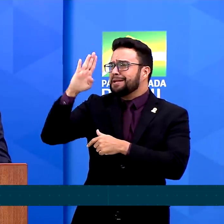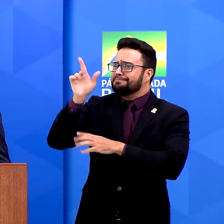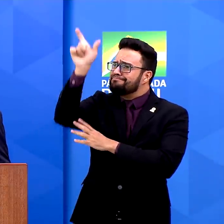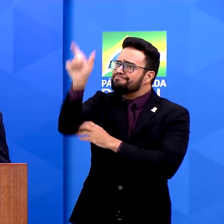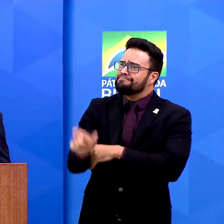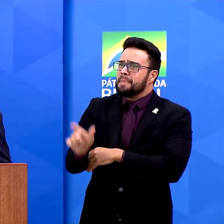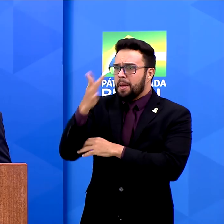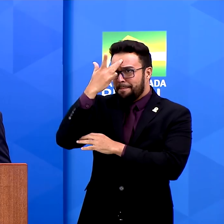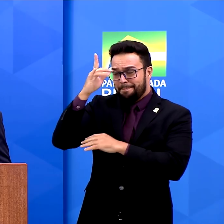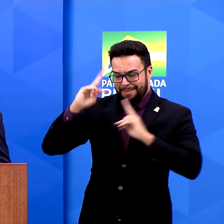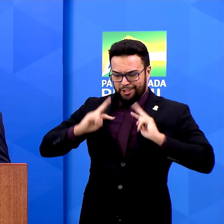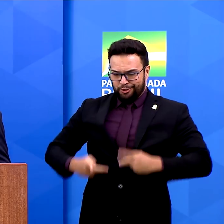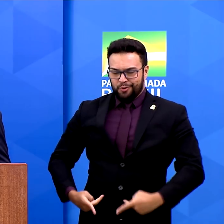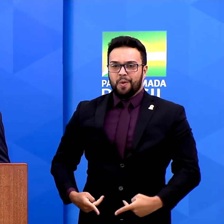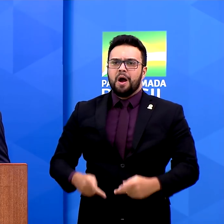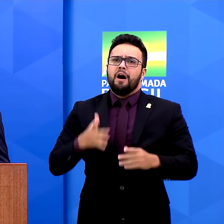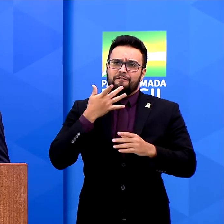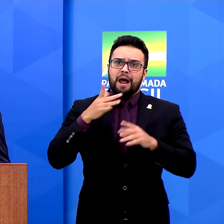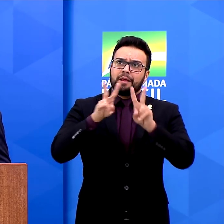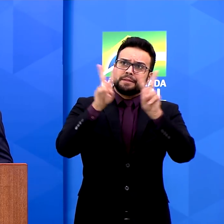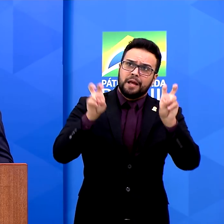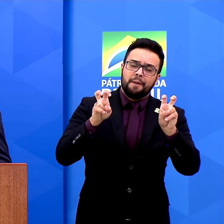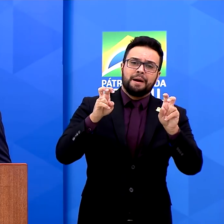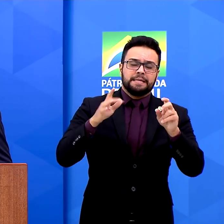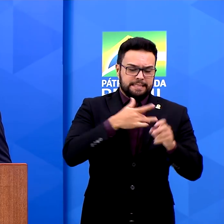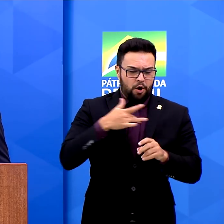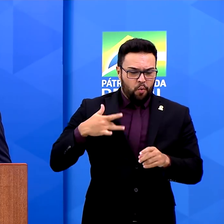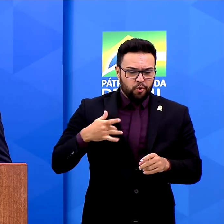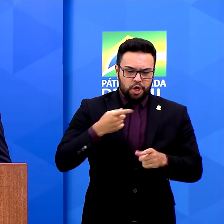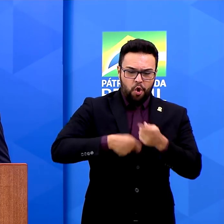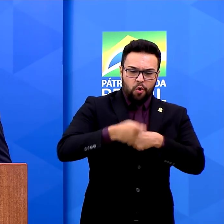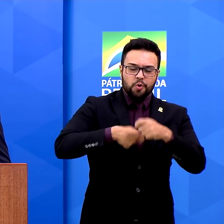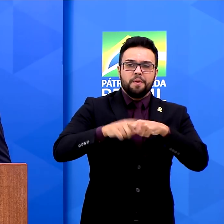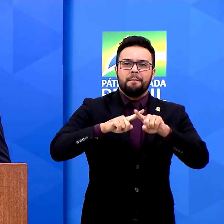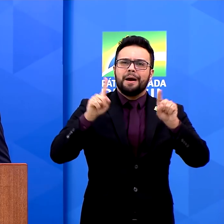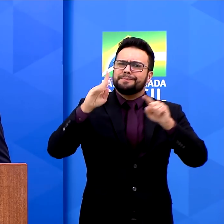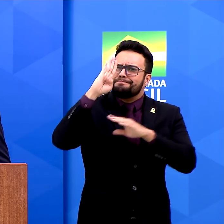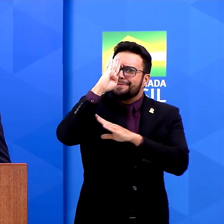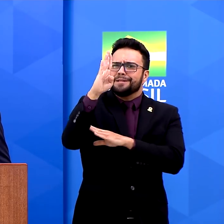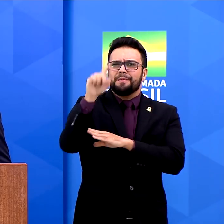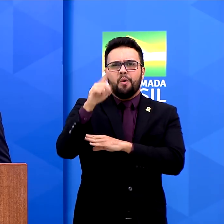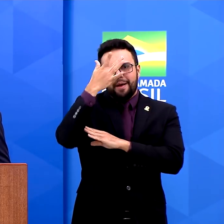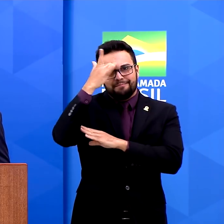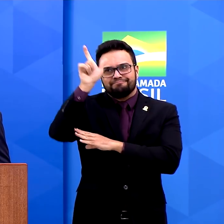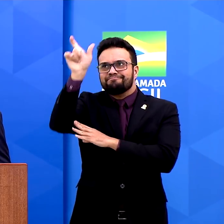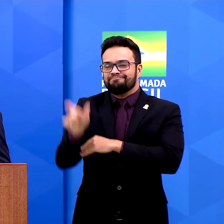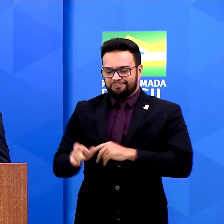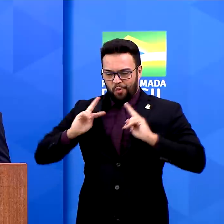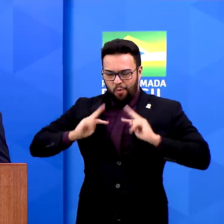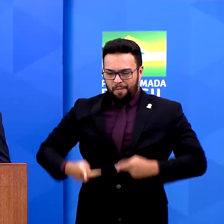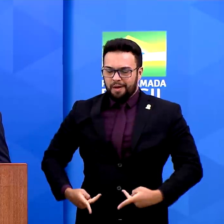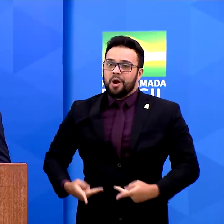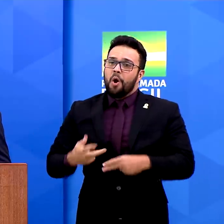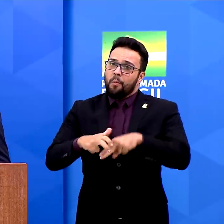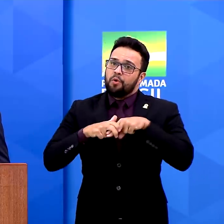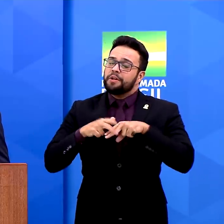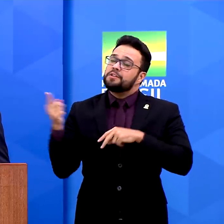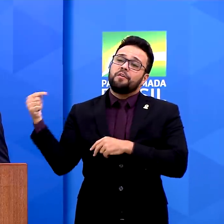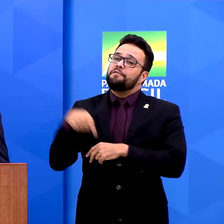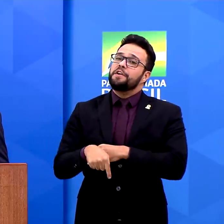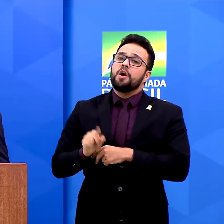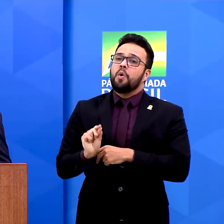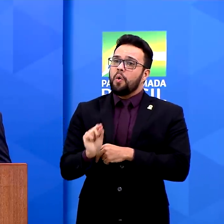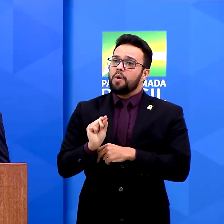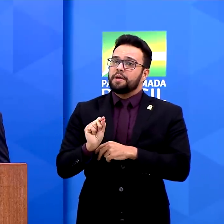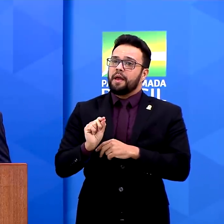saúde, por mais que você fale em economia, não importa o que você fala, o final é sempre gente. E é isso que a gente vem fazer aqui, trazer